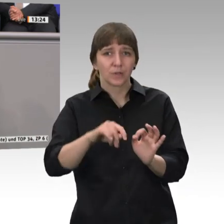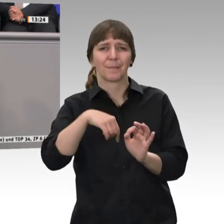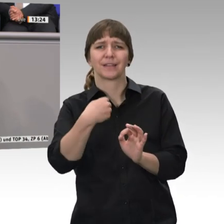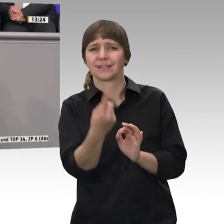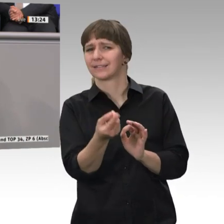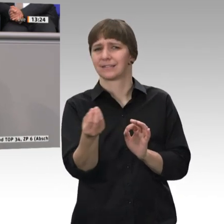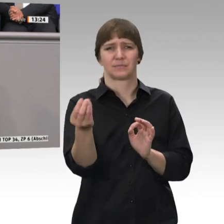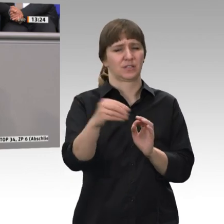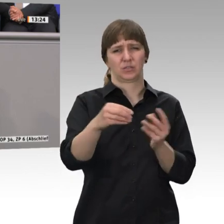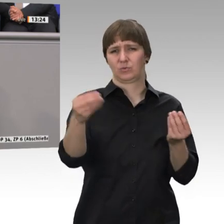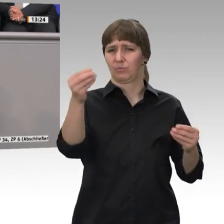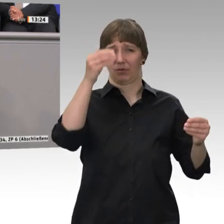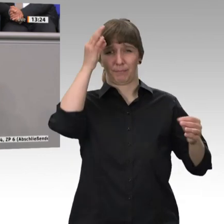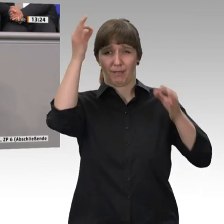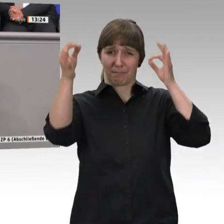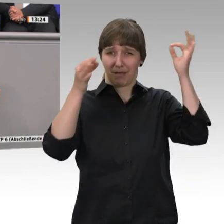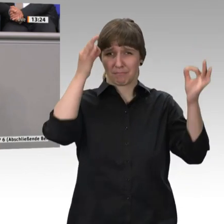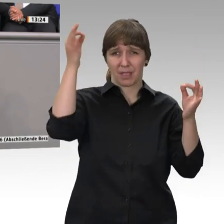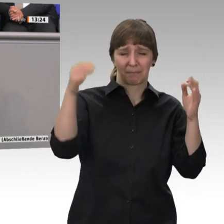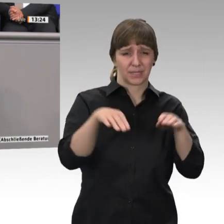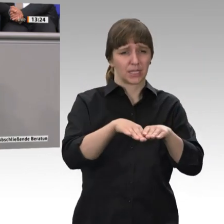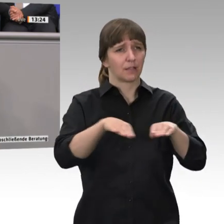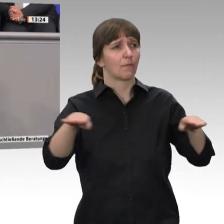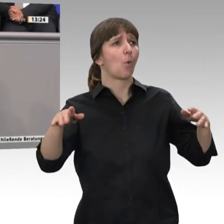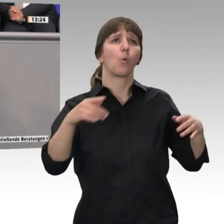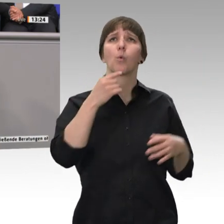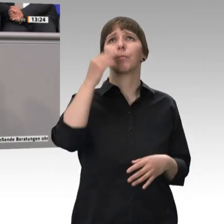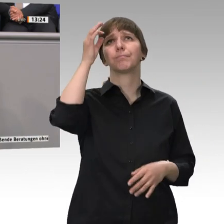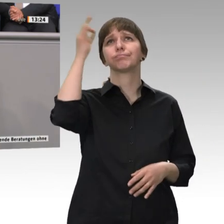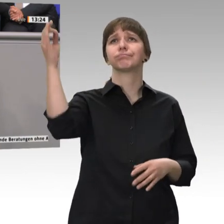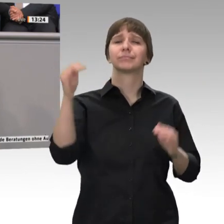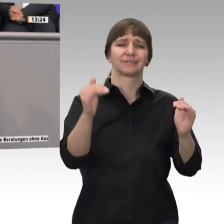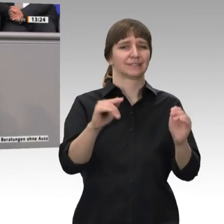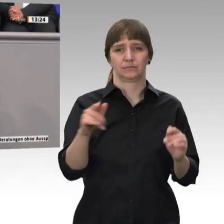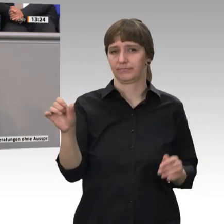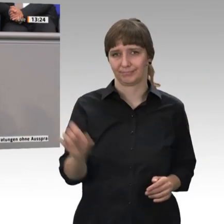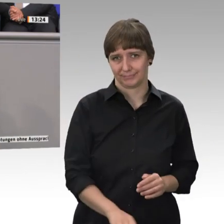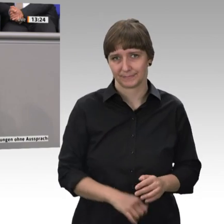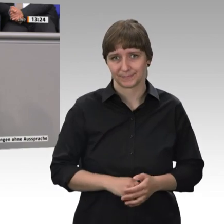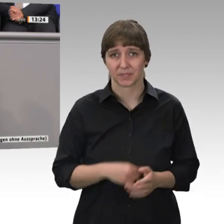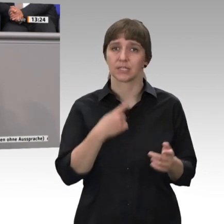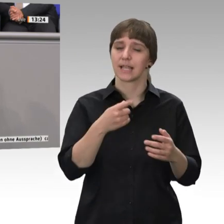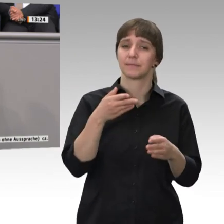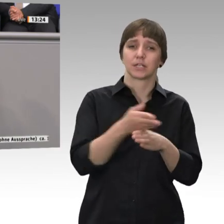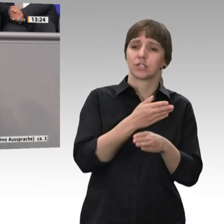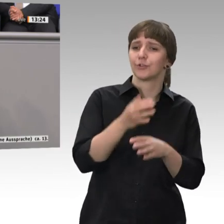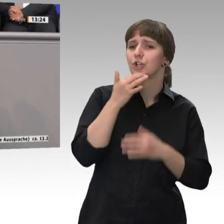aus der Luft gegriffenen Niveau wird es dann wiederum schlecht. Es wird doch nicht besser, wenn Sie dazwischenreden, Herr